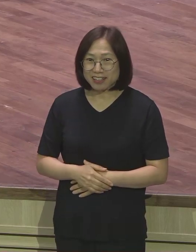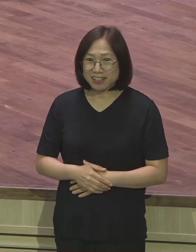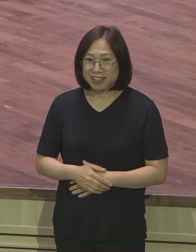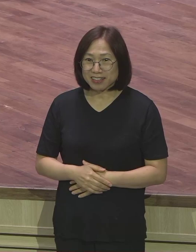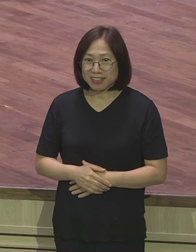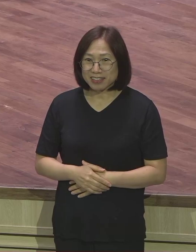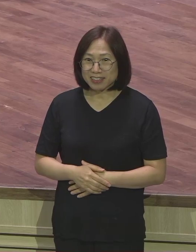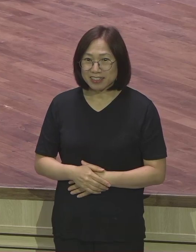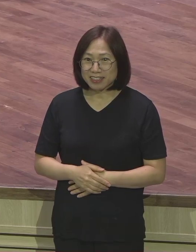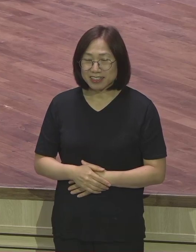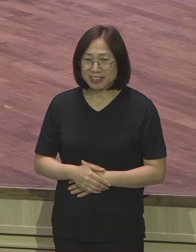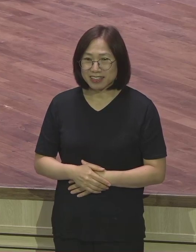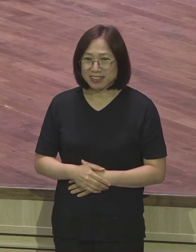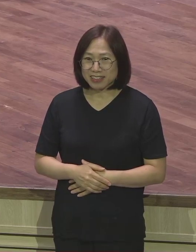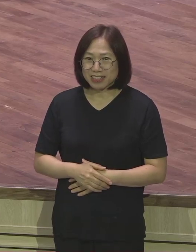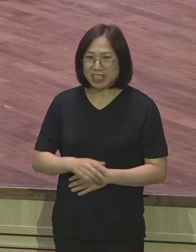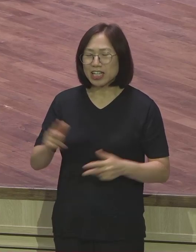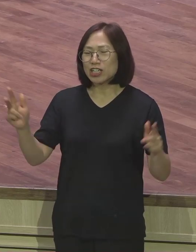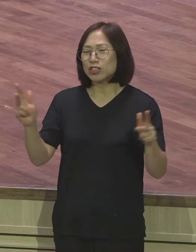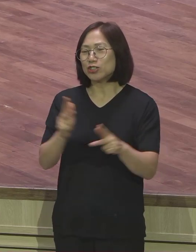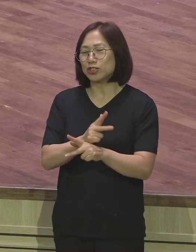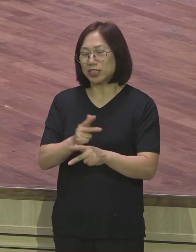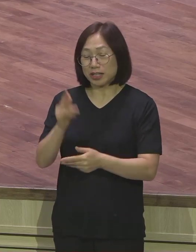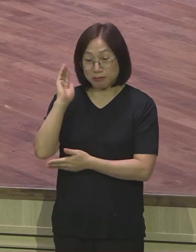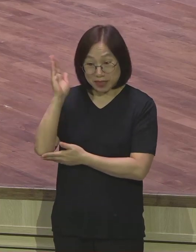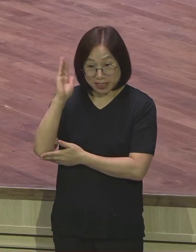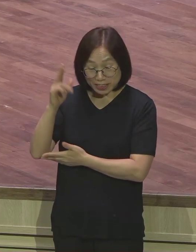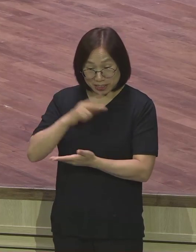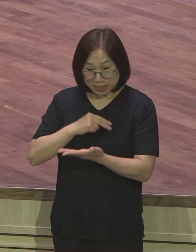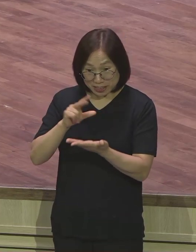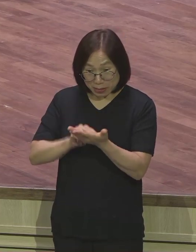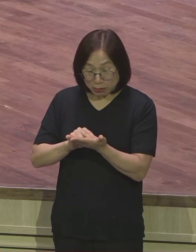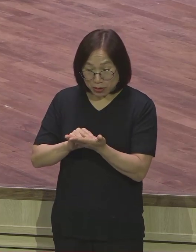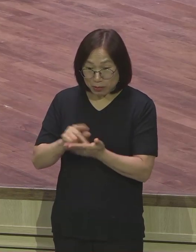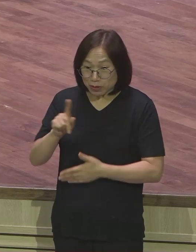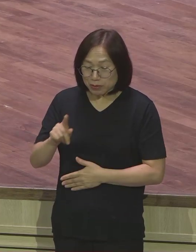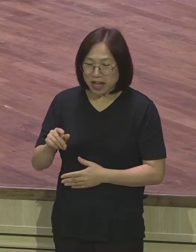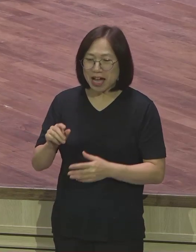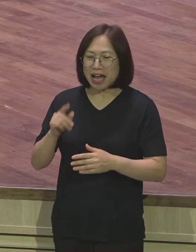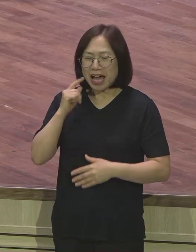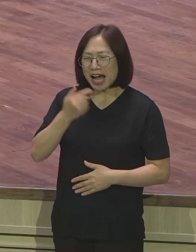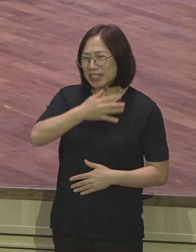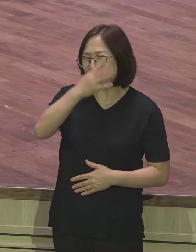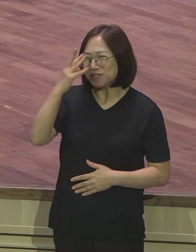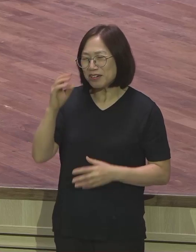그 주간에 강단 말씀이 뭐였냐면 아름다운 전도자의 삶이었습니다 로마서 10장